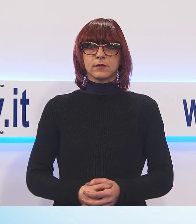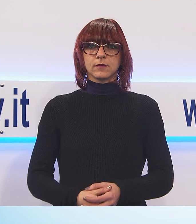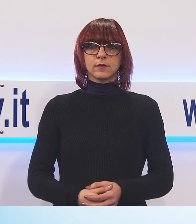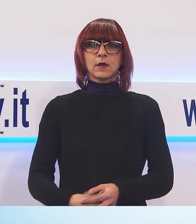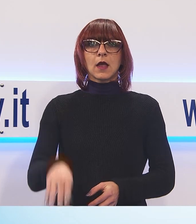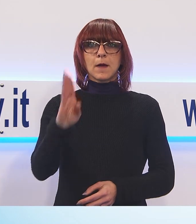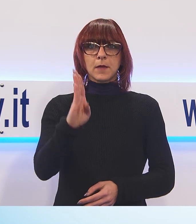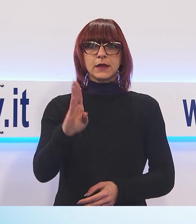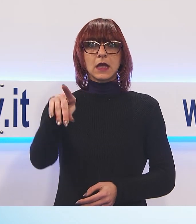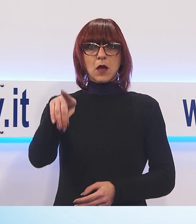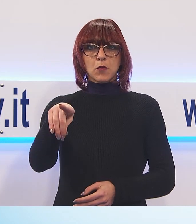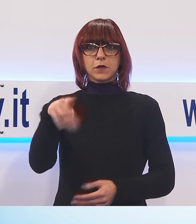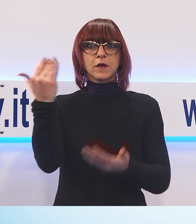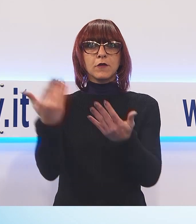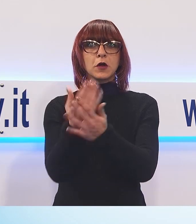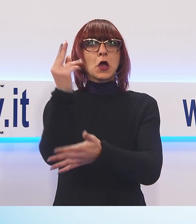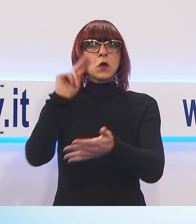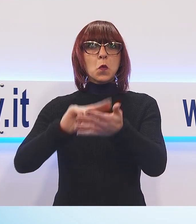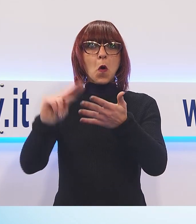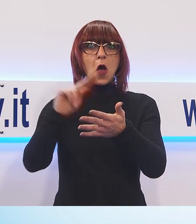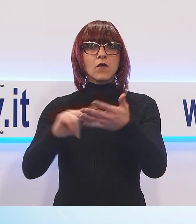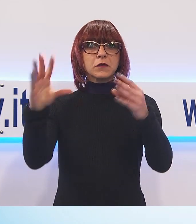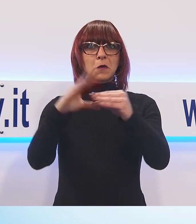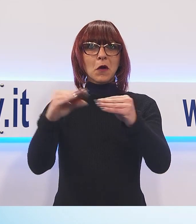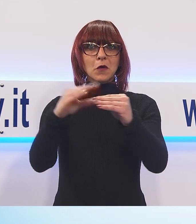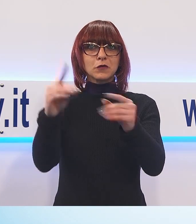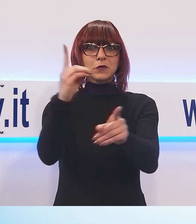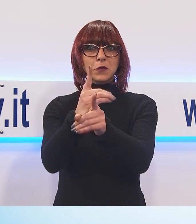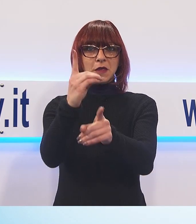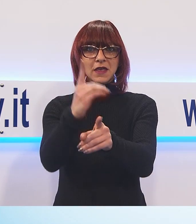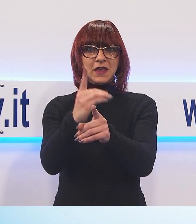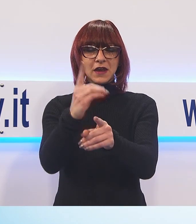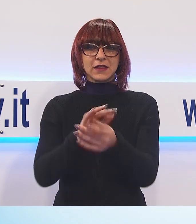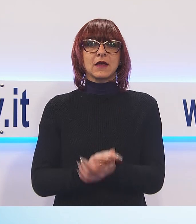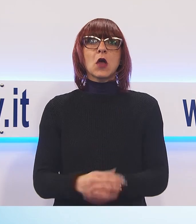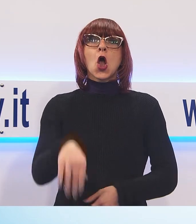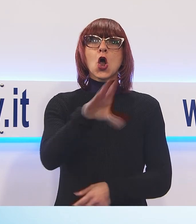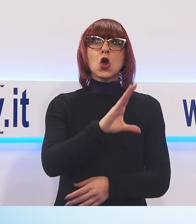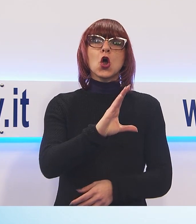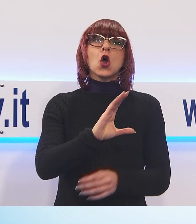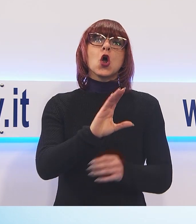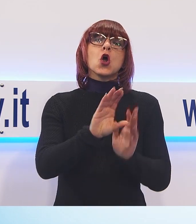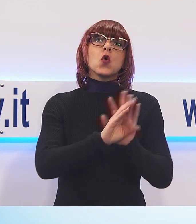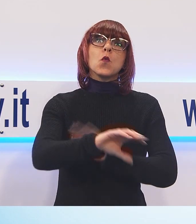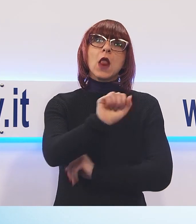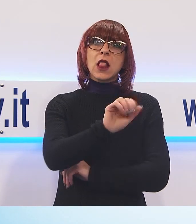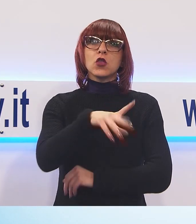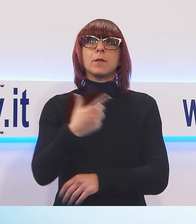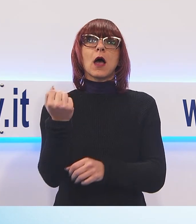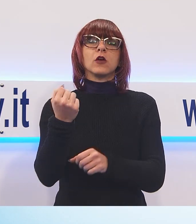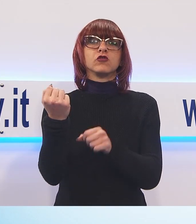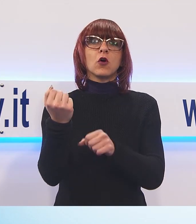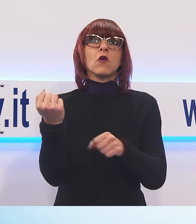Una nuova scuola per Badia, Pozzeveri, comune di Alto Pascio, regione Toscana e fondazione Cassa di Risparmio di Lucca